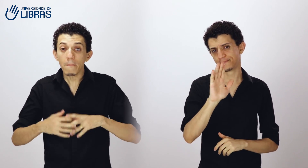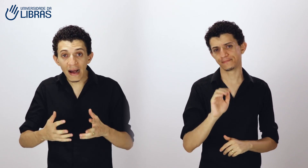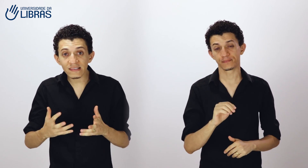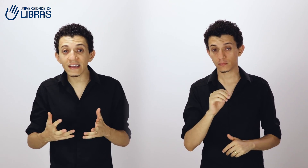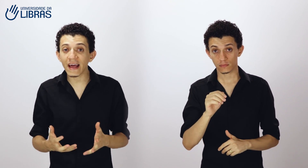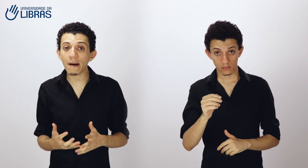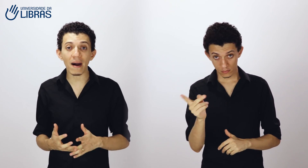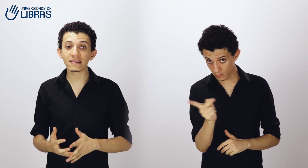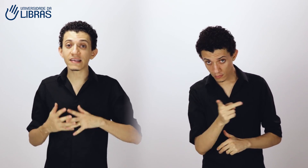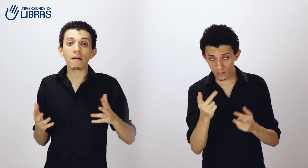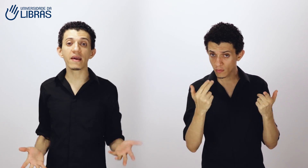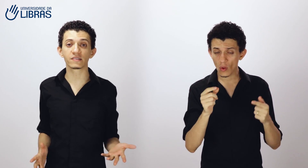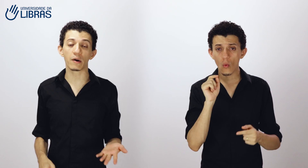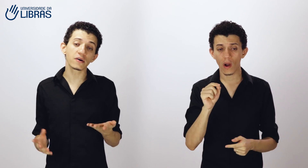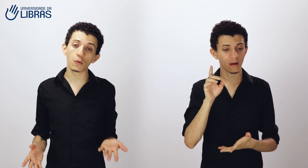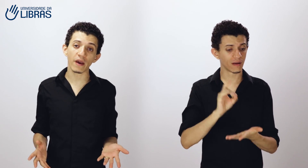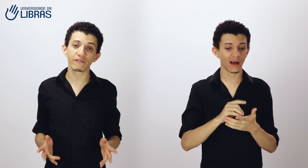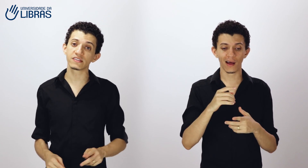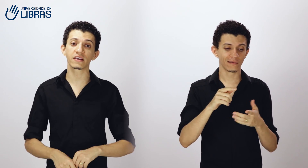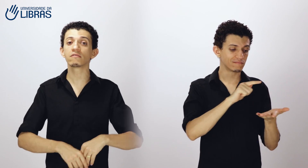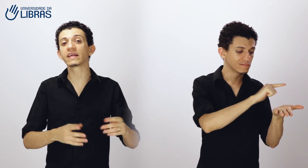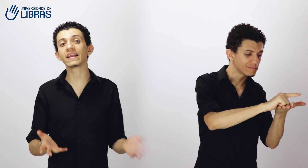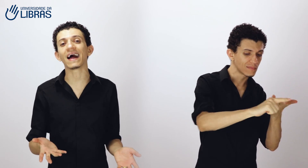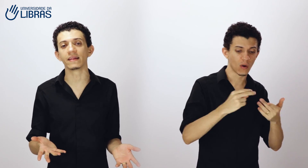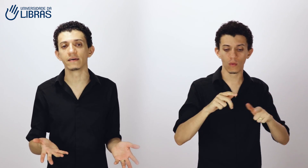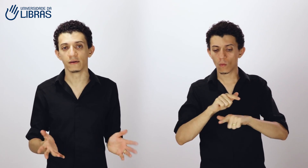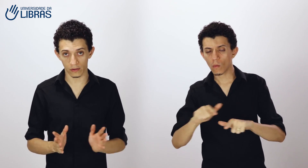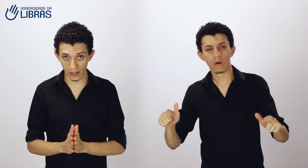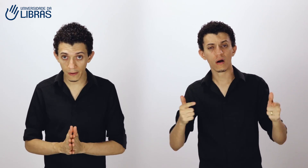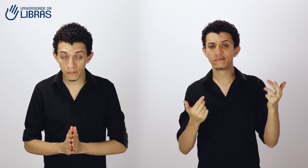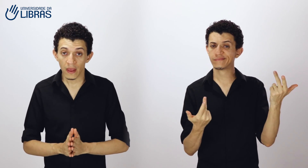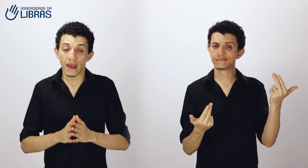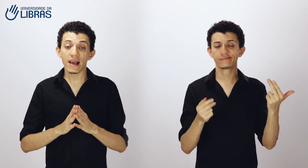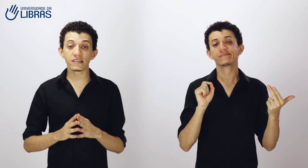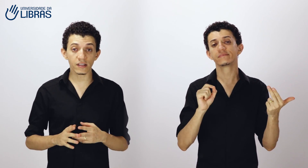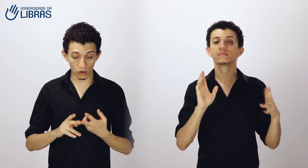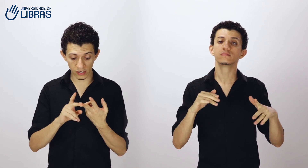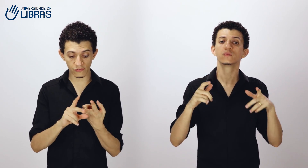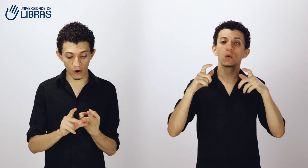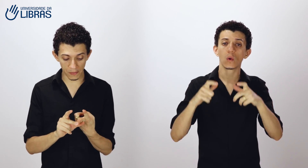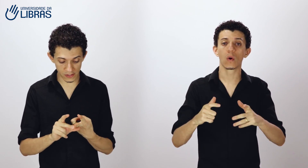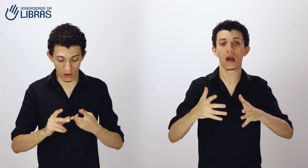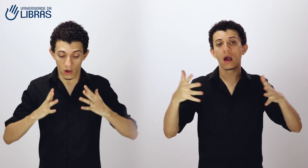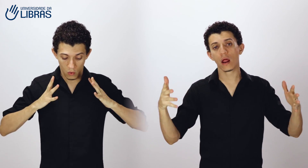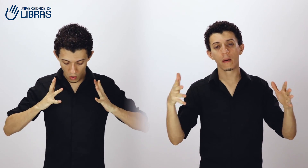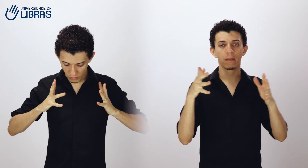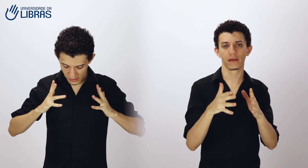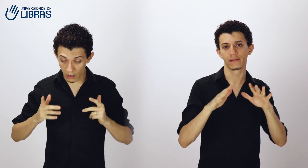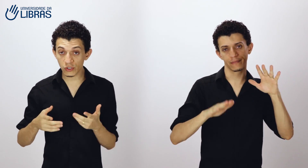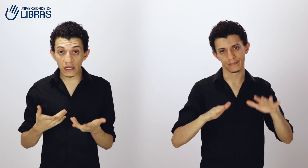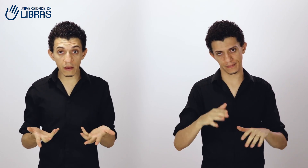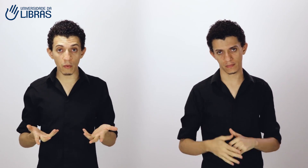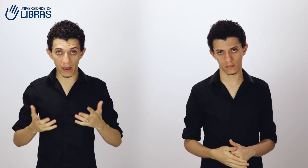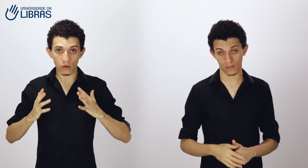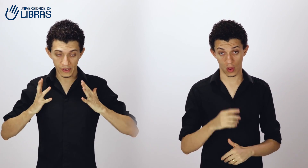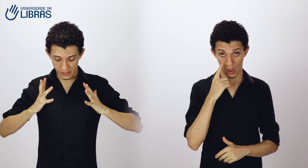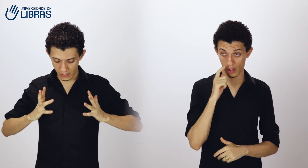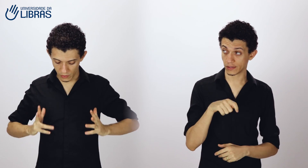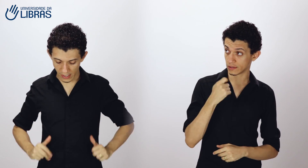Mas a ideia básica é a mesma. É uma superfície que não tem nada. Ok? Existem outras formas. Um outro sinal de limpo bem conhecido é